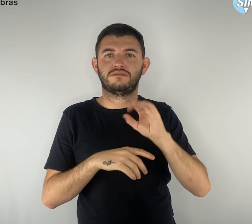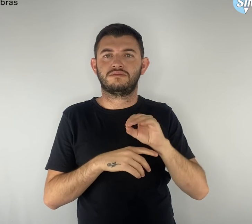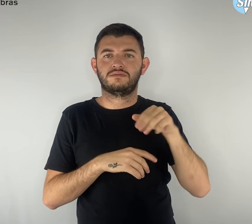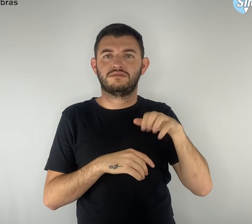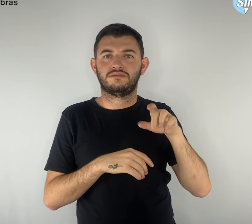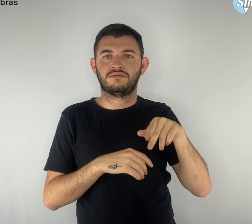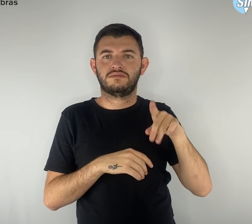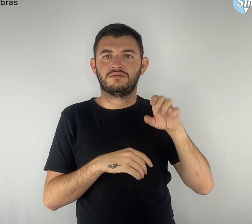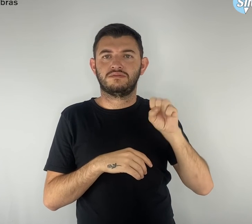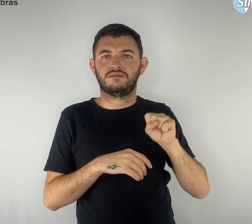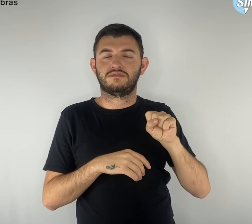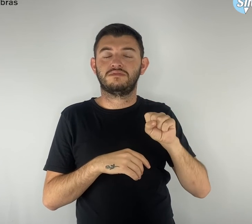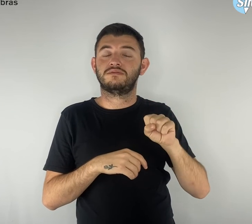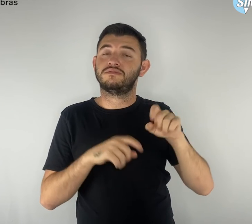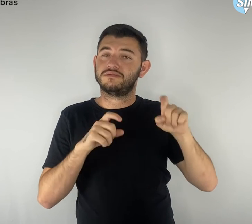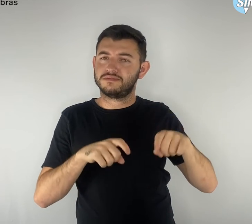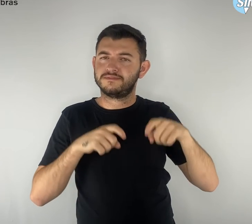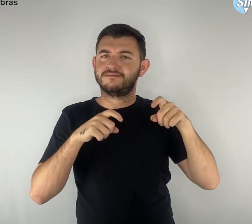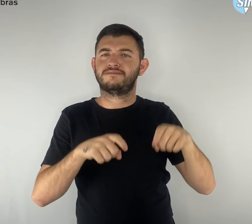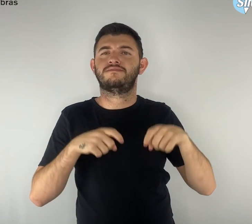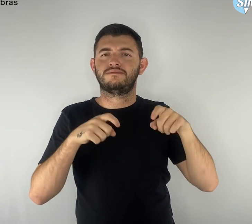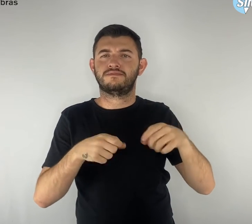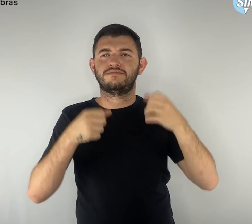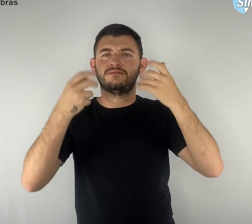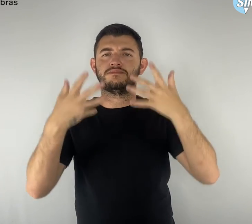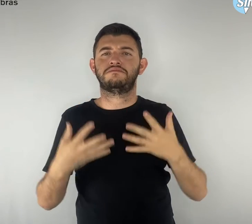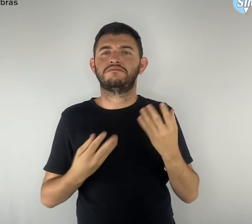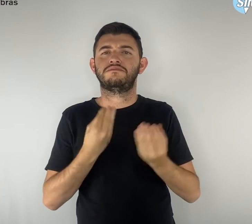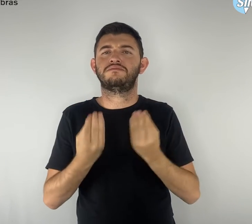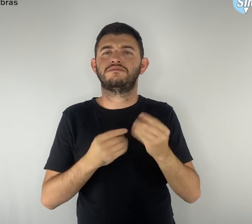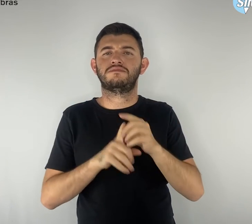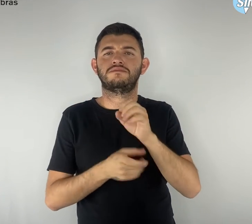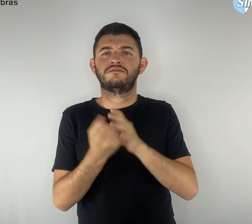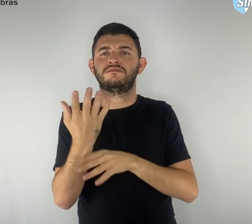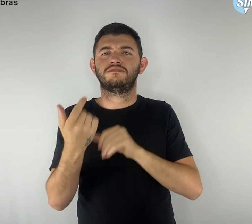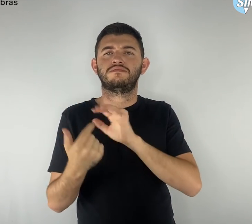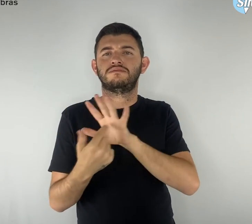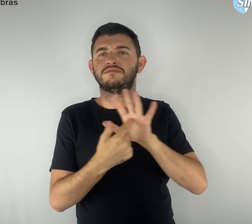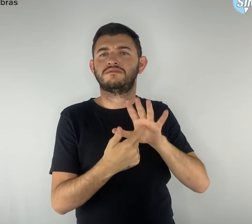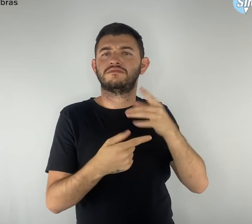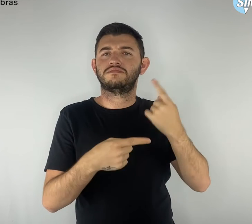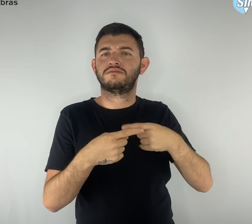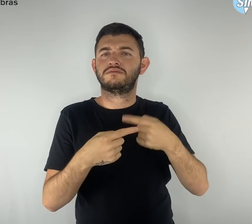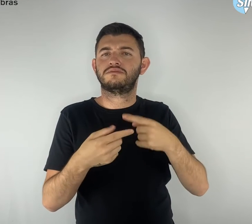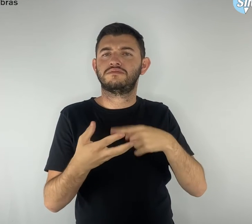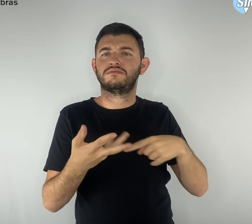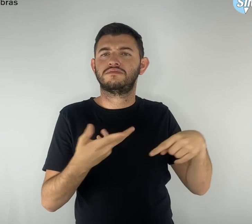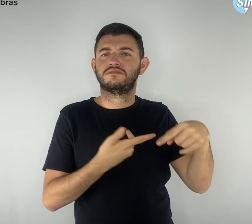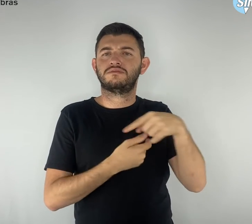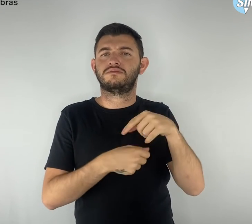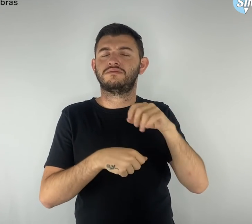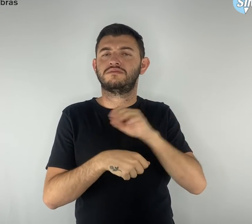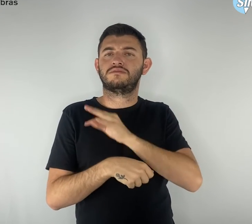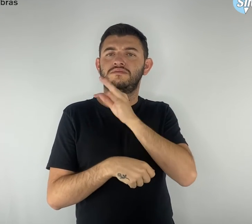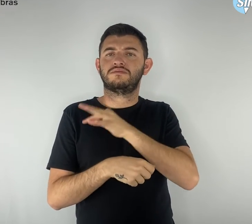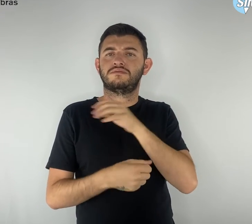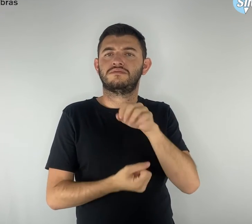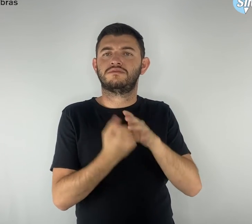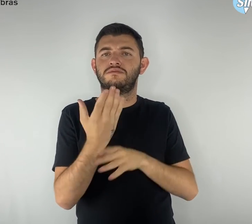como ele foi construído e mostra os porquês dessa técnica de construção. E aí, a